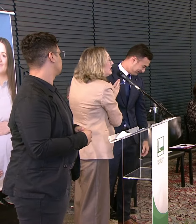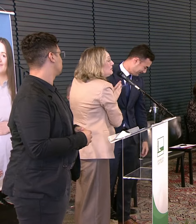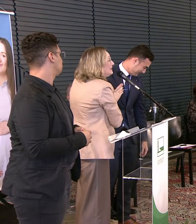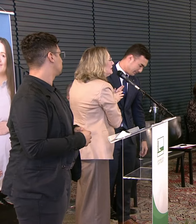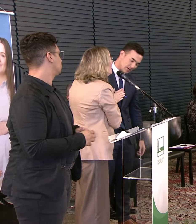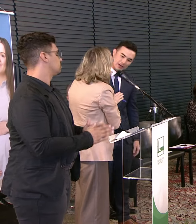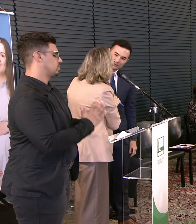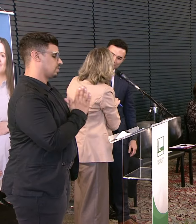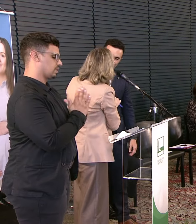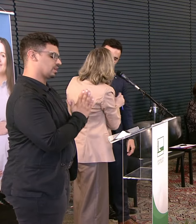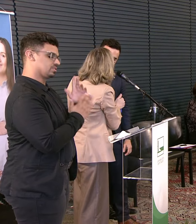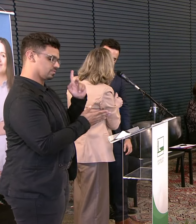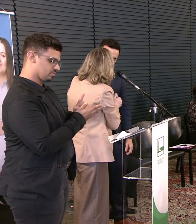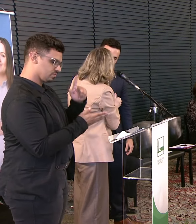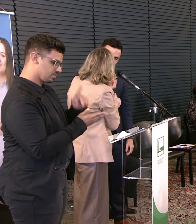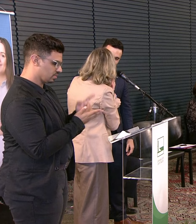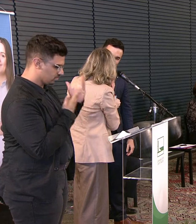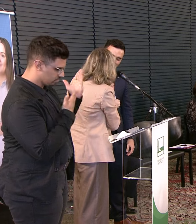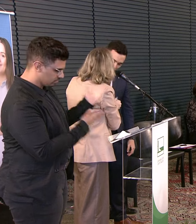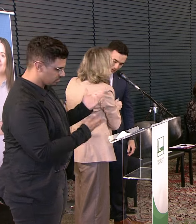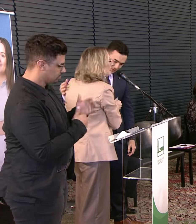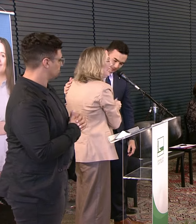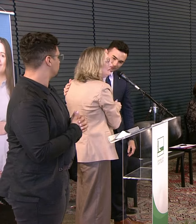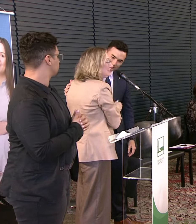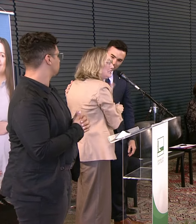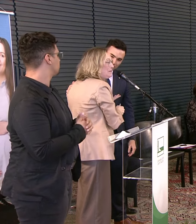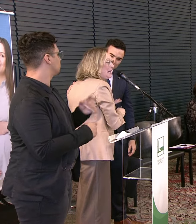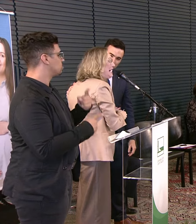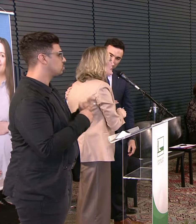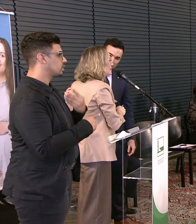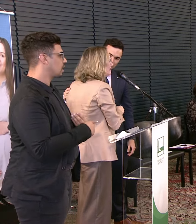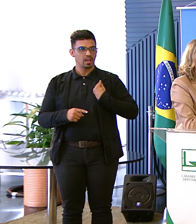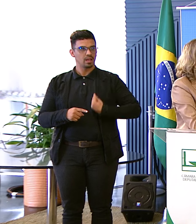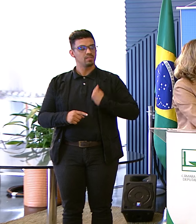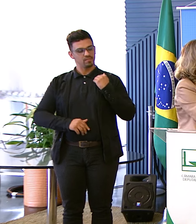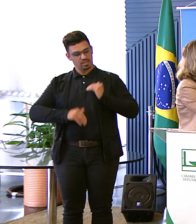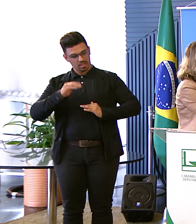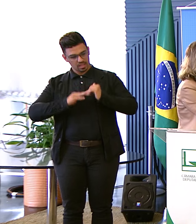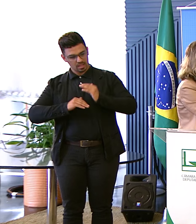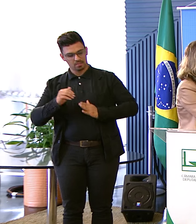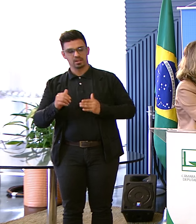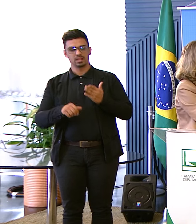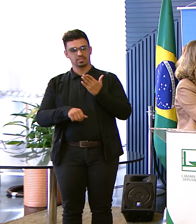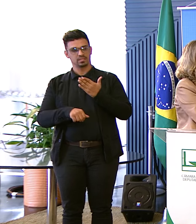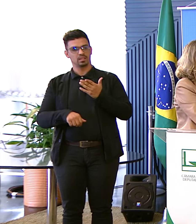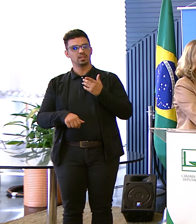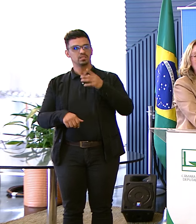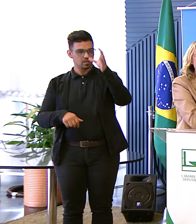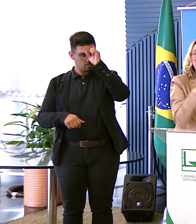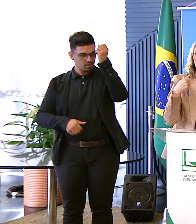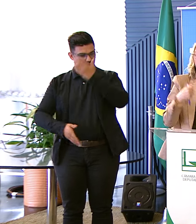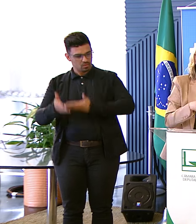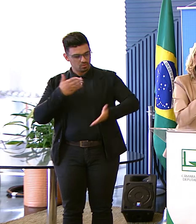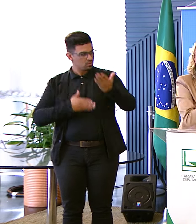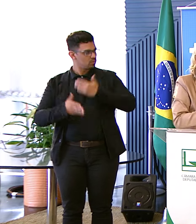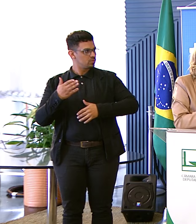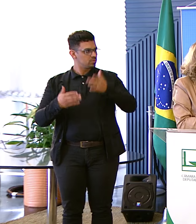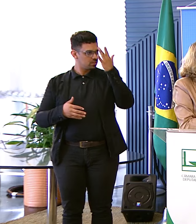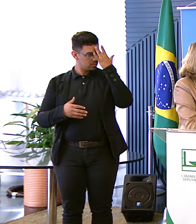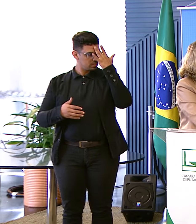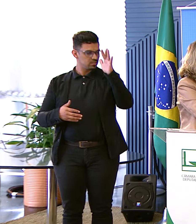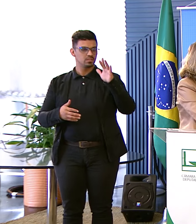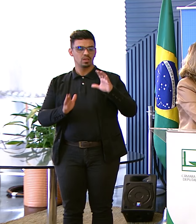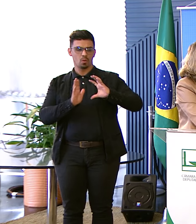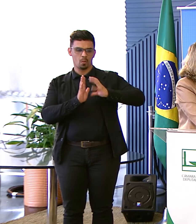Uma gratidão enorme Vocês não imaginam Porque é a vida prática E a gente aprendendo Um com o outro Eu nem sei qual é o partido